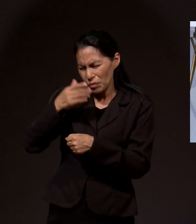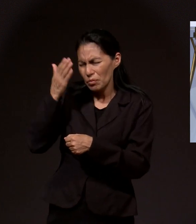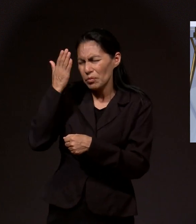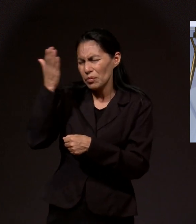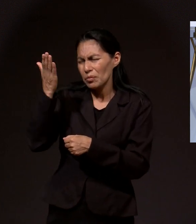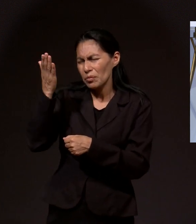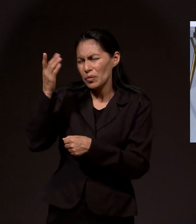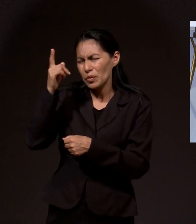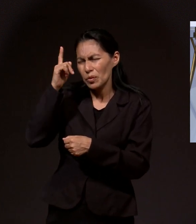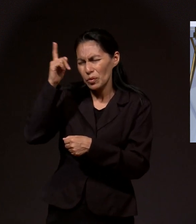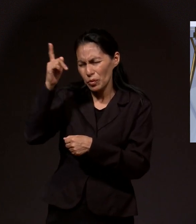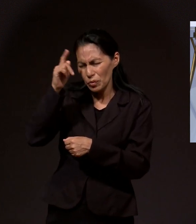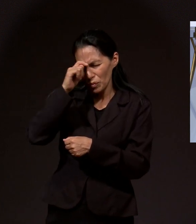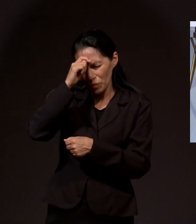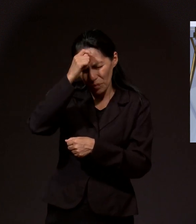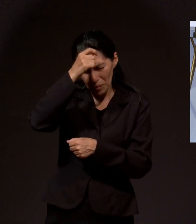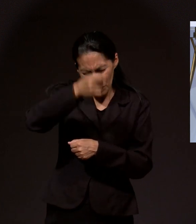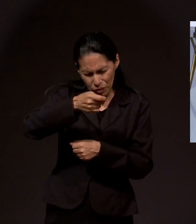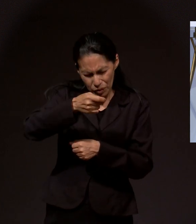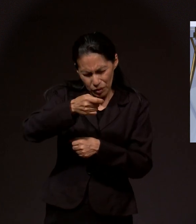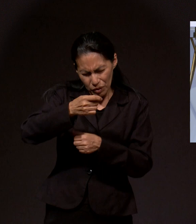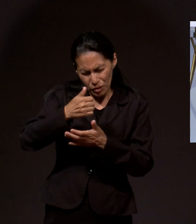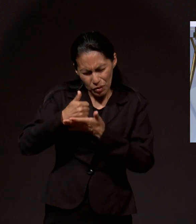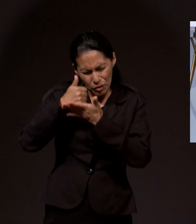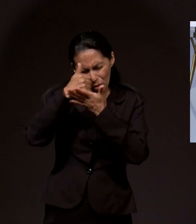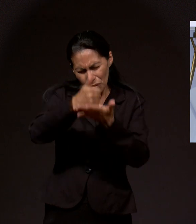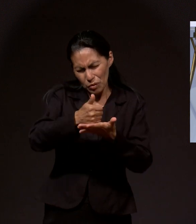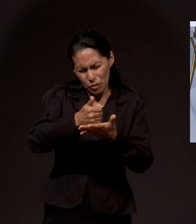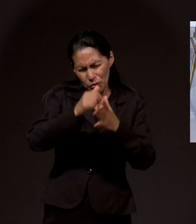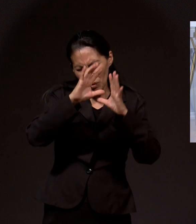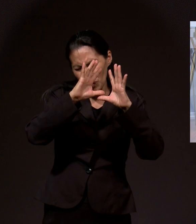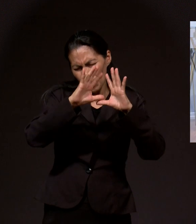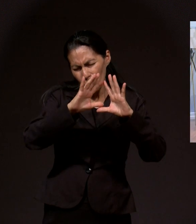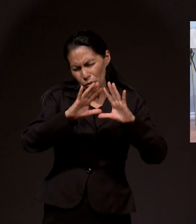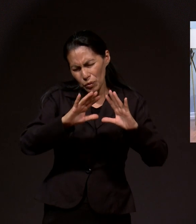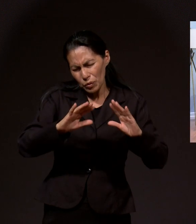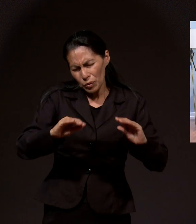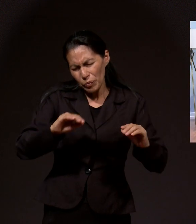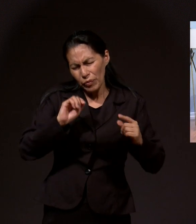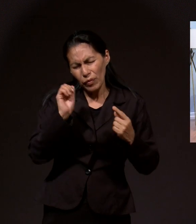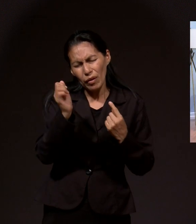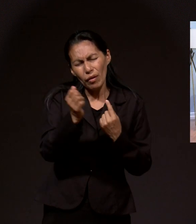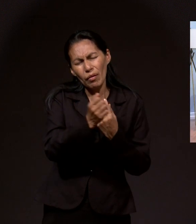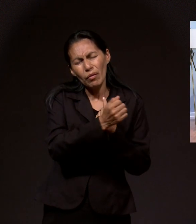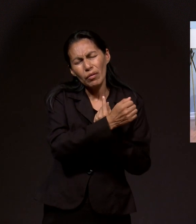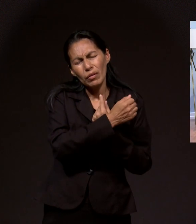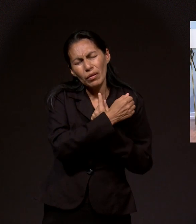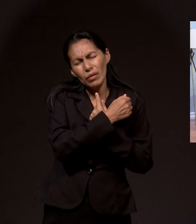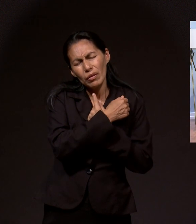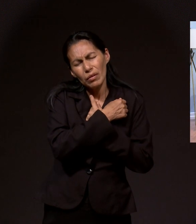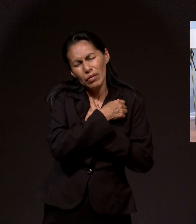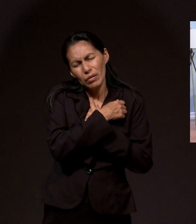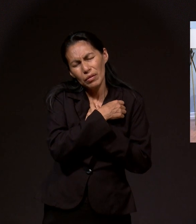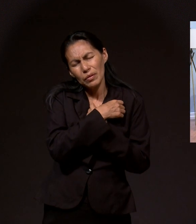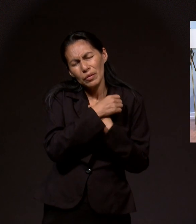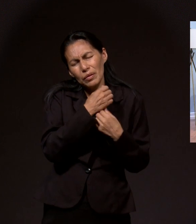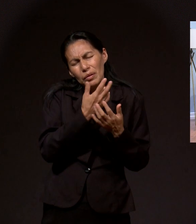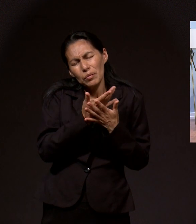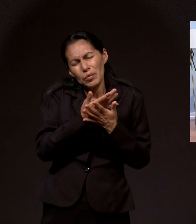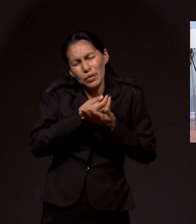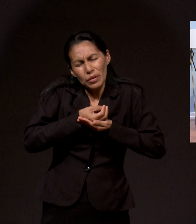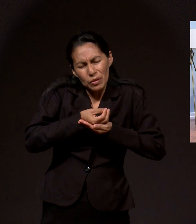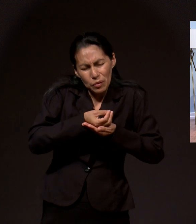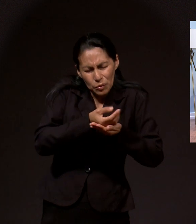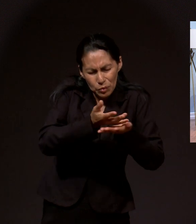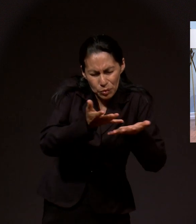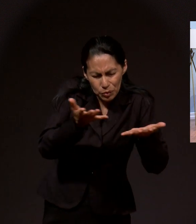pedirte que tú les ayudes, Señor, que tú las consueles, les abraces, les des esperanza, Señor, les des